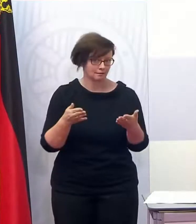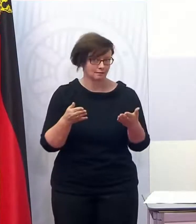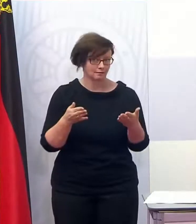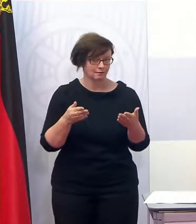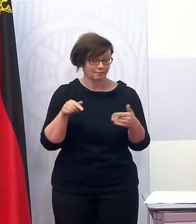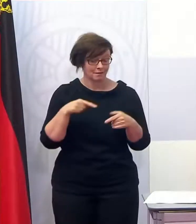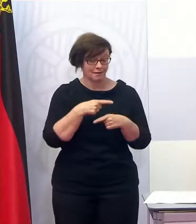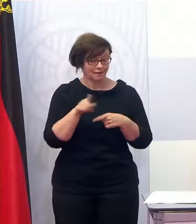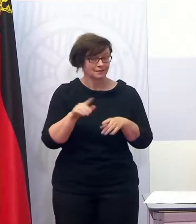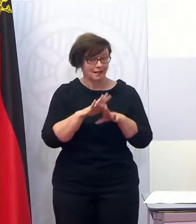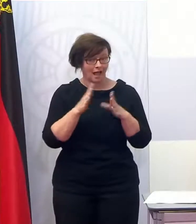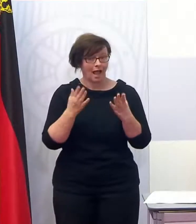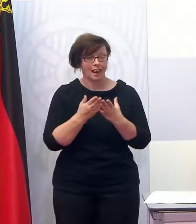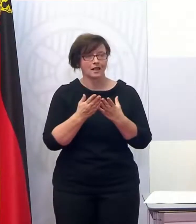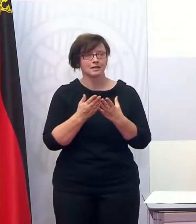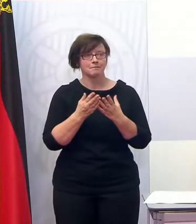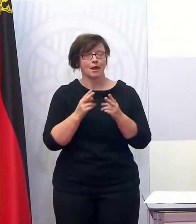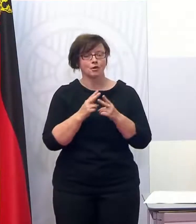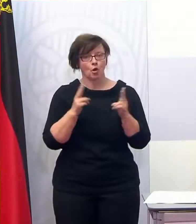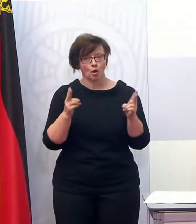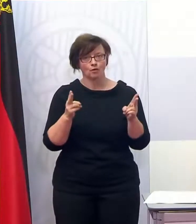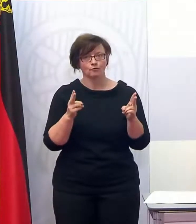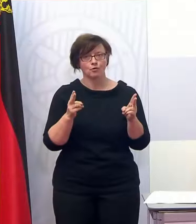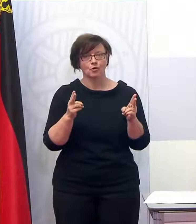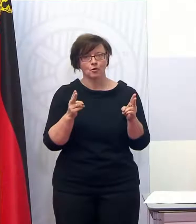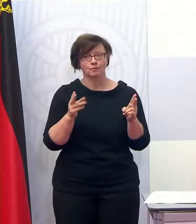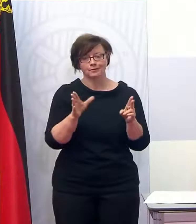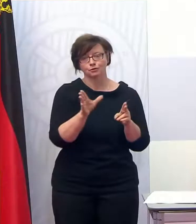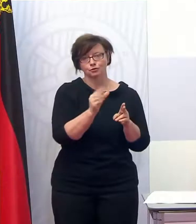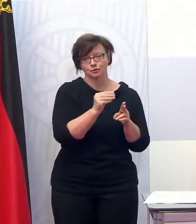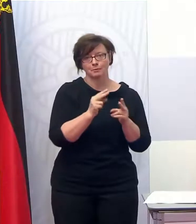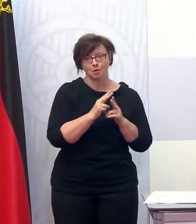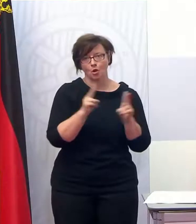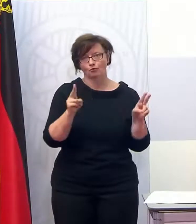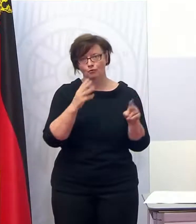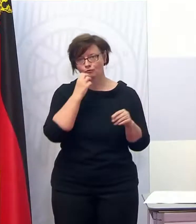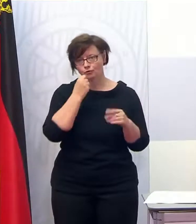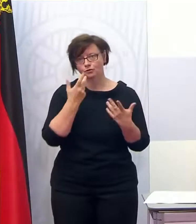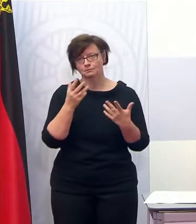allgemein synchron nur mit den Öffnungen der Hallenbäder vorsehen wollen.